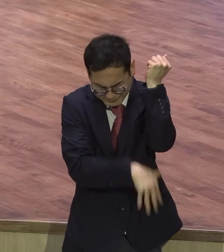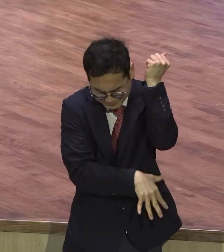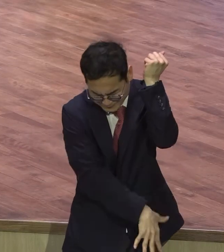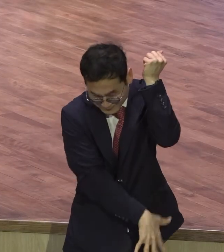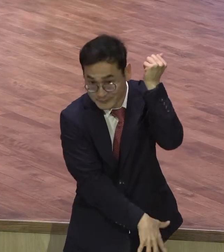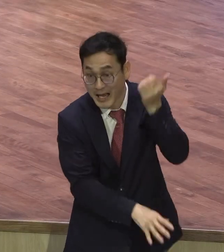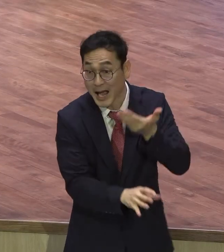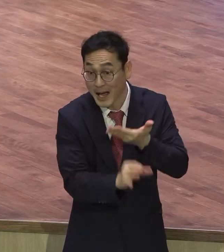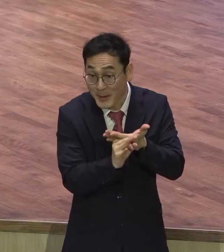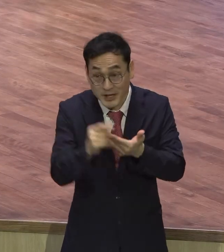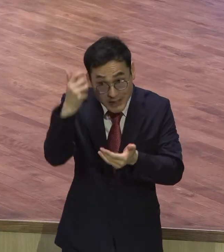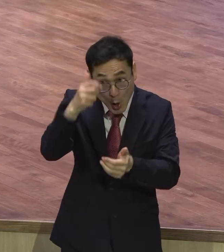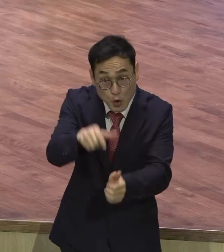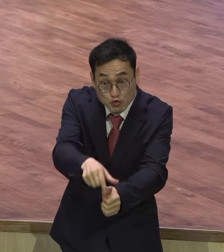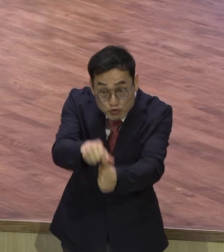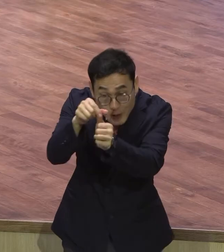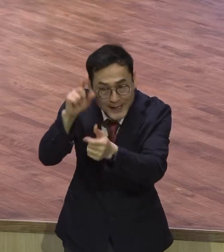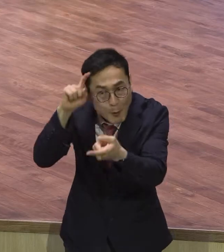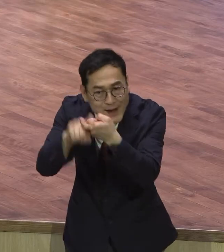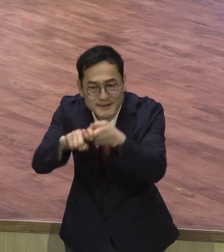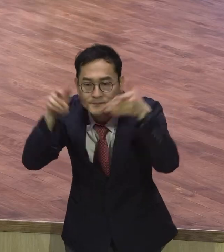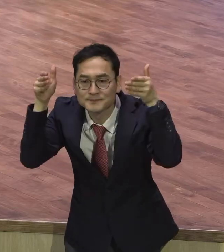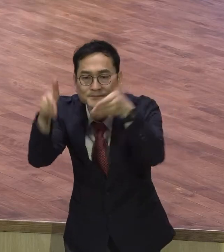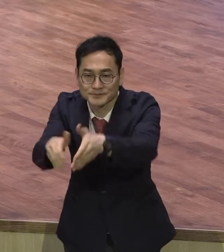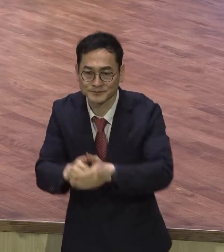영혼 관심이 커져야 영혼구원의 관심